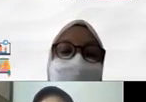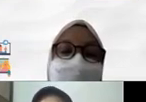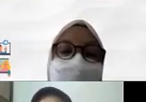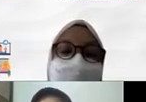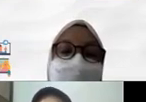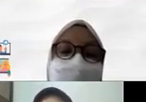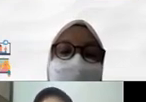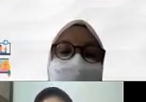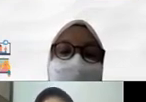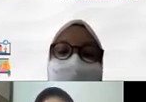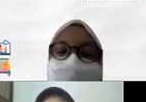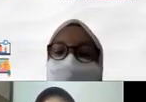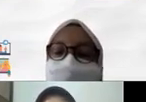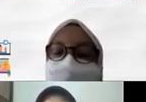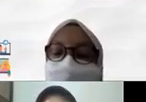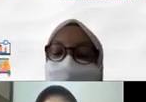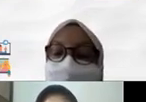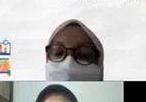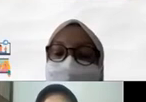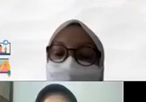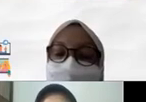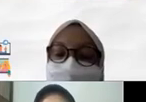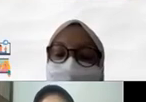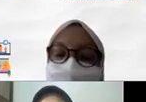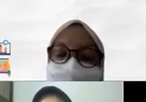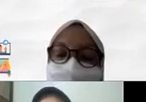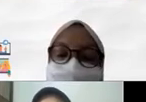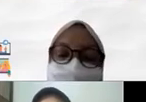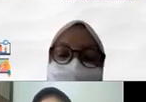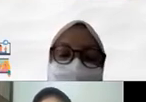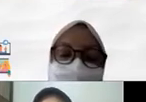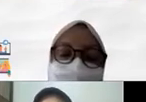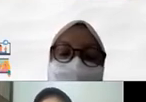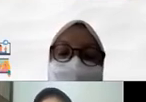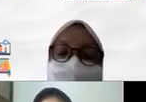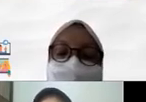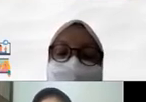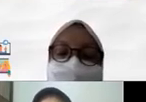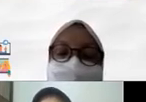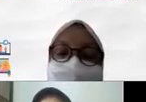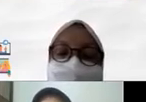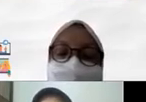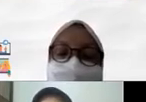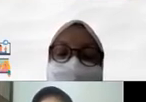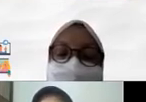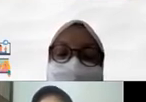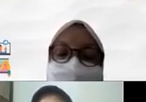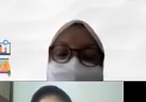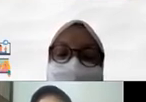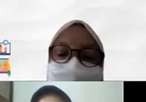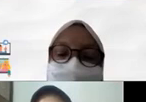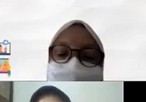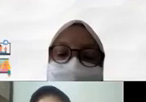Circular economy Dan juga transition Di dalam NRZ Transformasi digital Tadi sudah saya sebutkan Beberapa contohnya